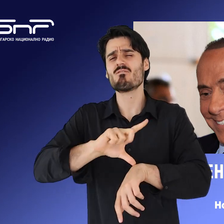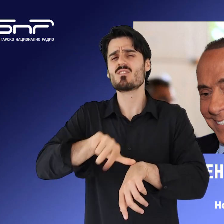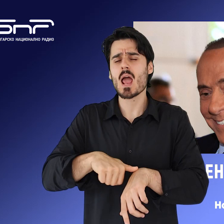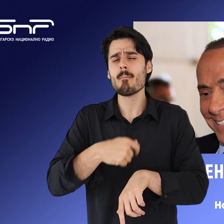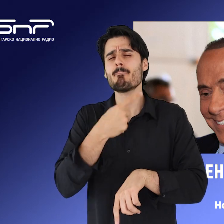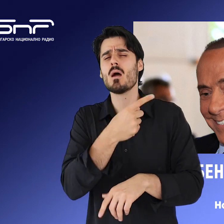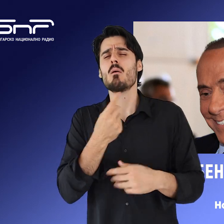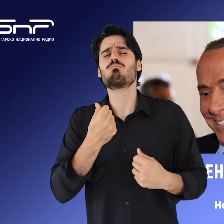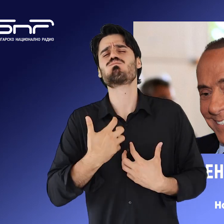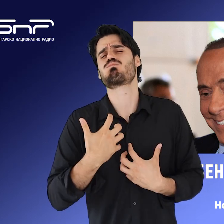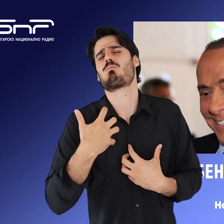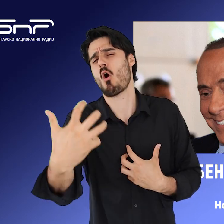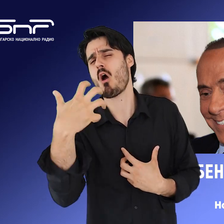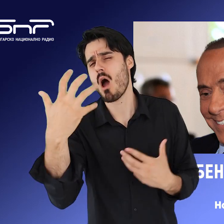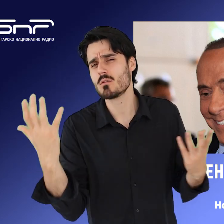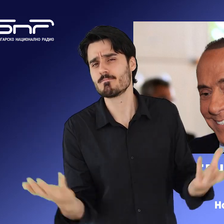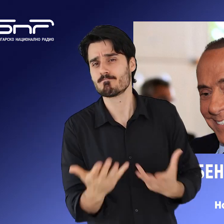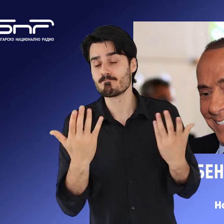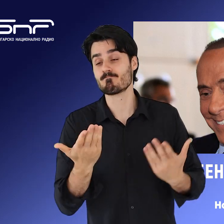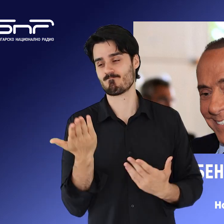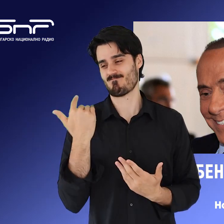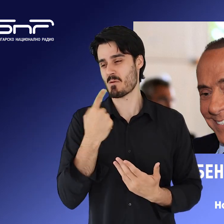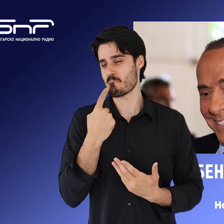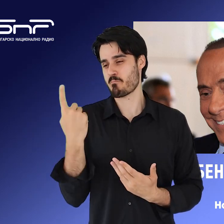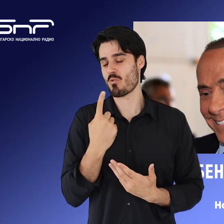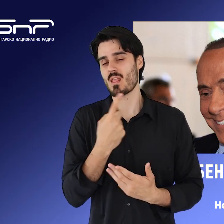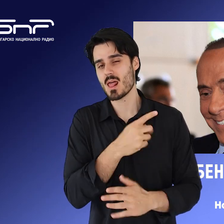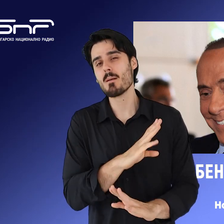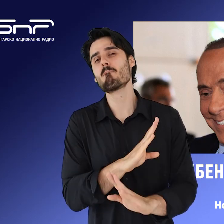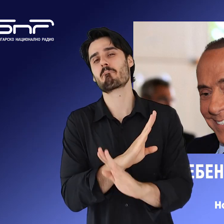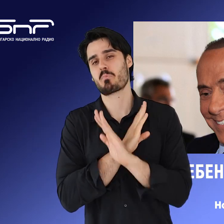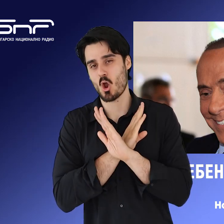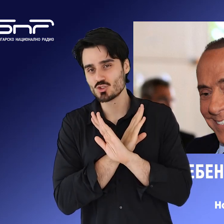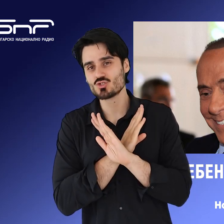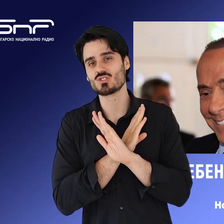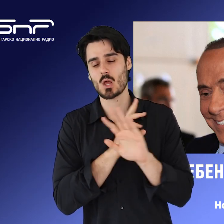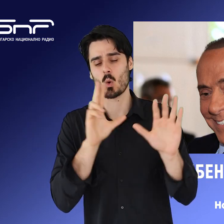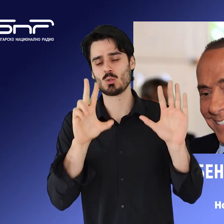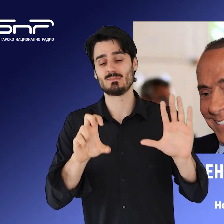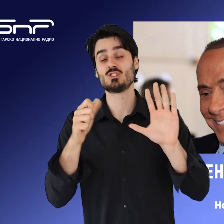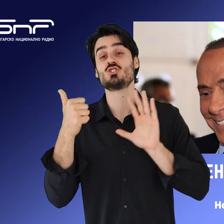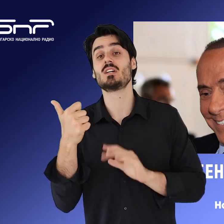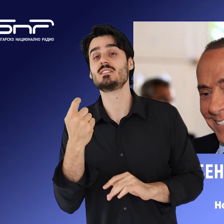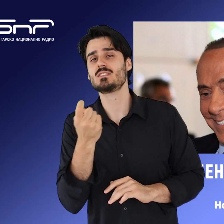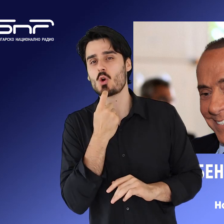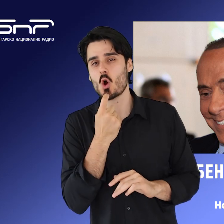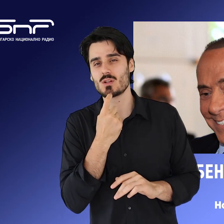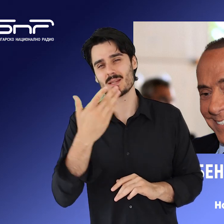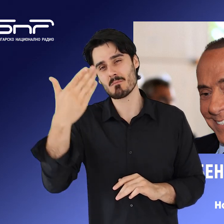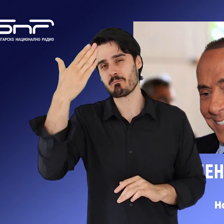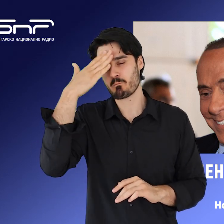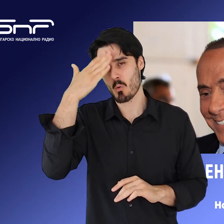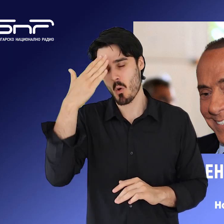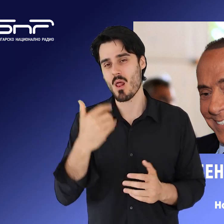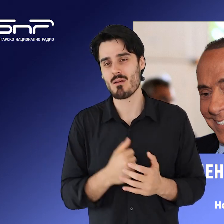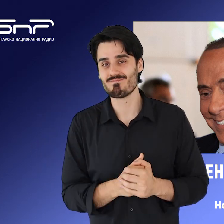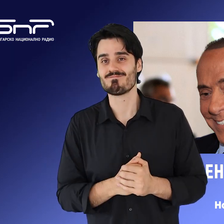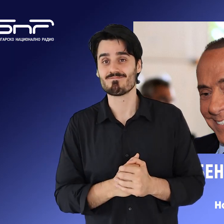премиер на Италия. Той почина в понедалник на 86 годишна възраст в болница в Милано, след заболяване от ливкемия. В